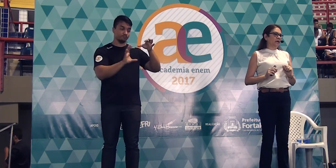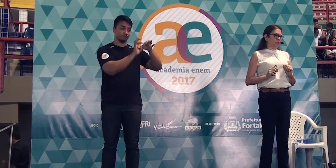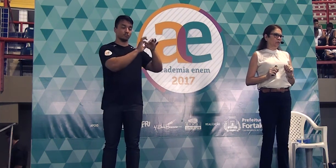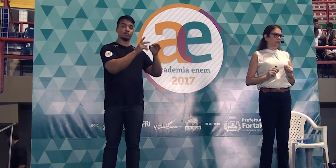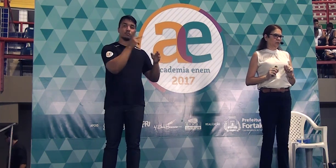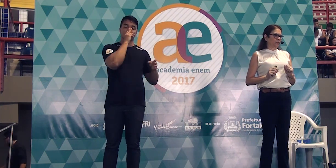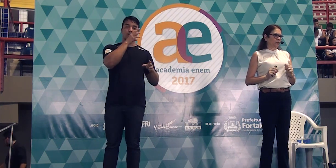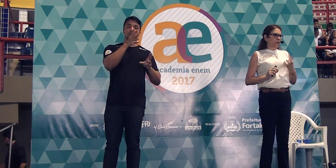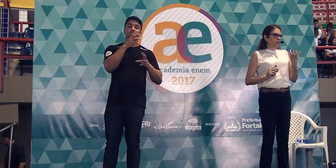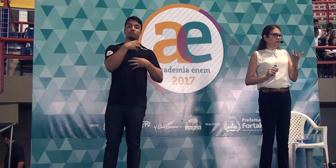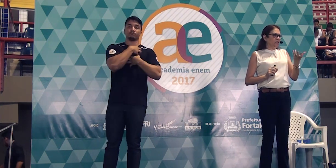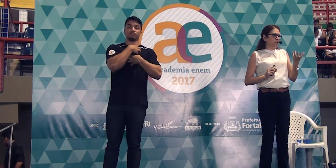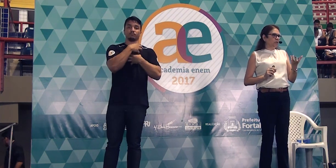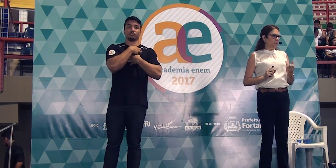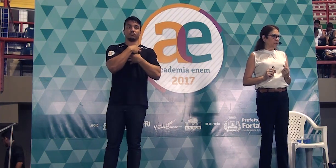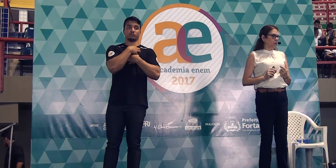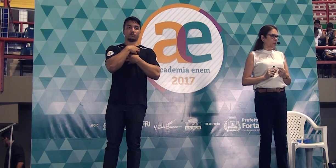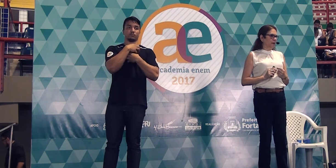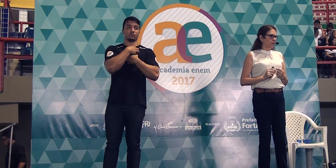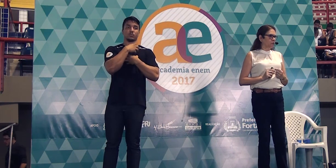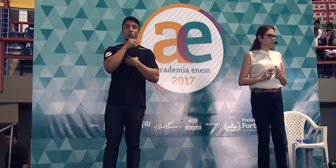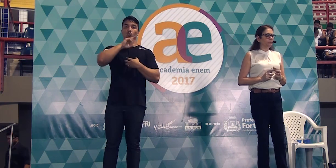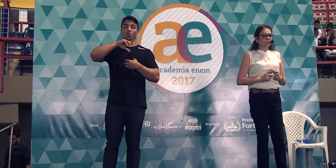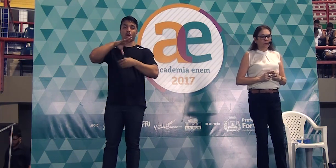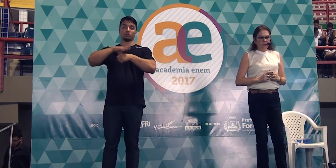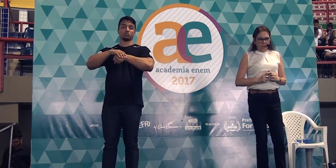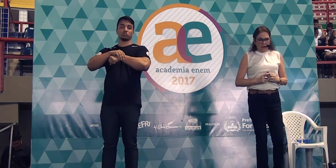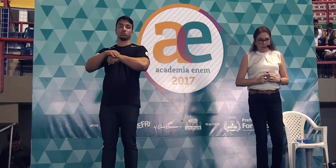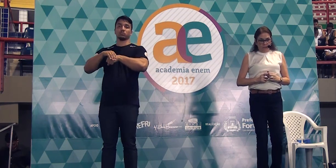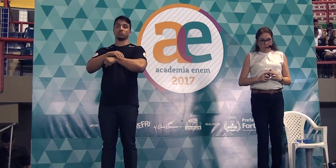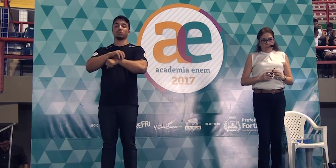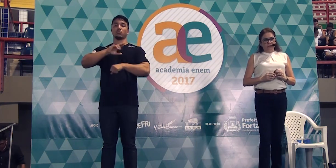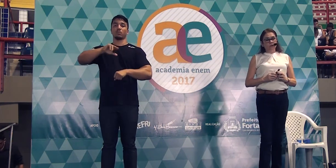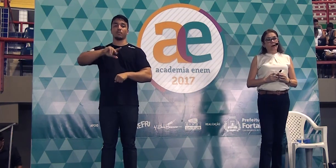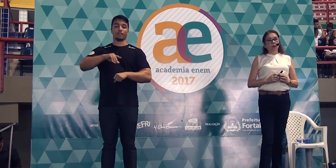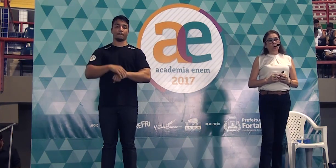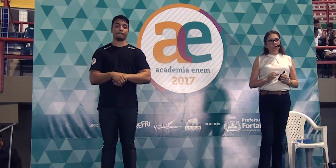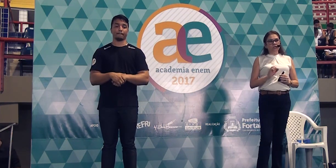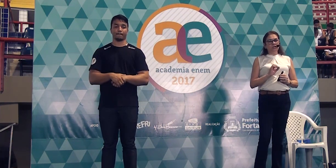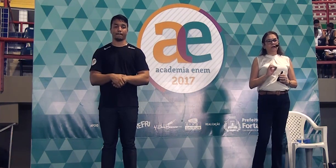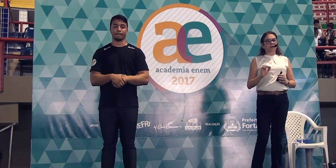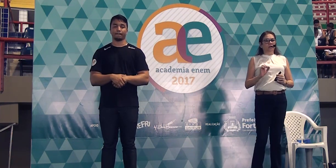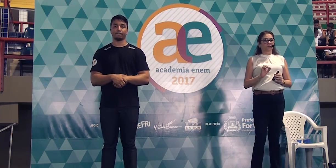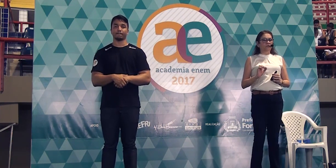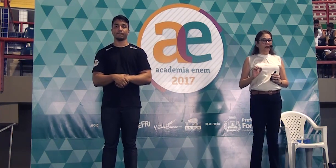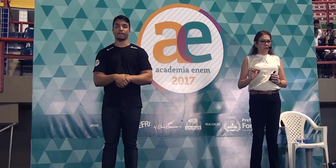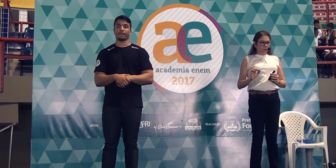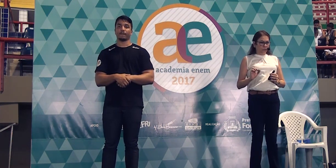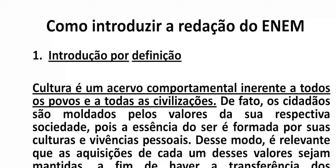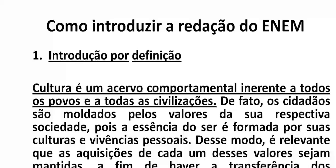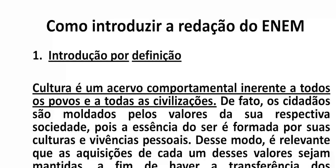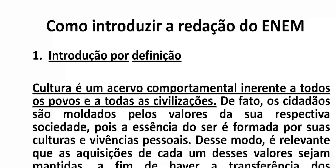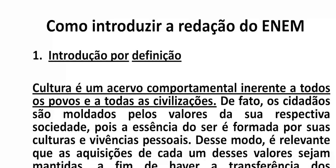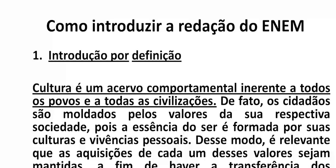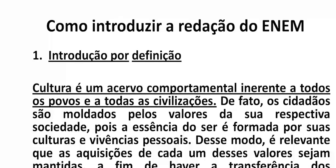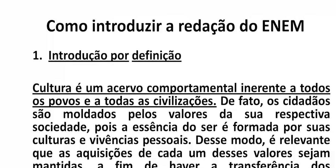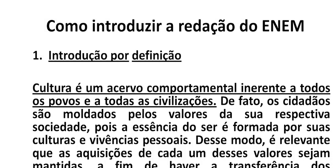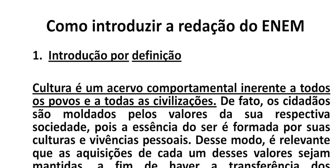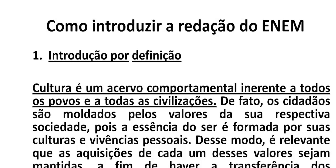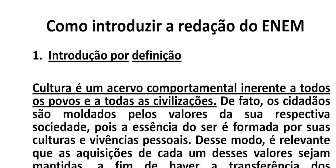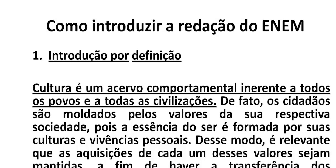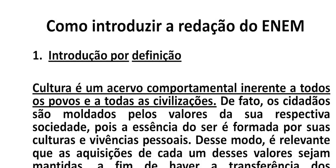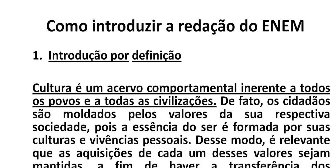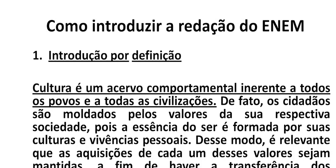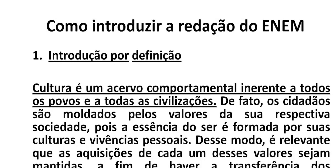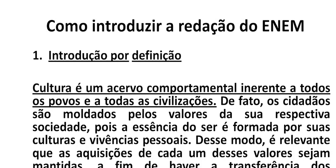abstratos, não seja temas concretos, vamos lá, pessoal, onde está grifado é a